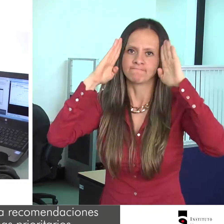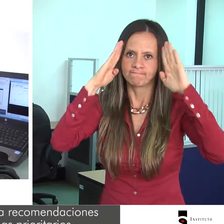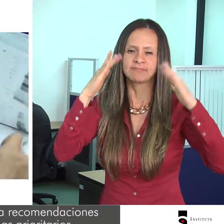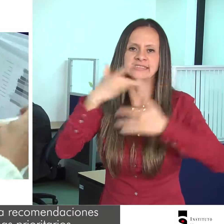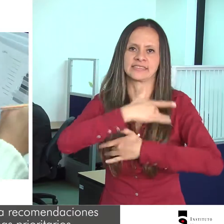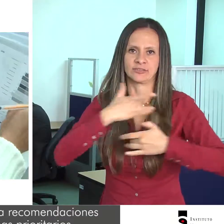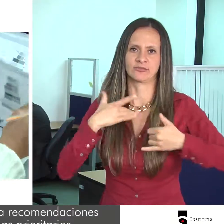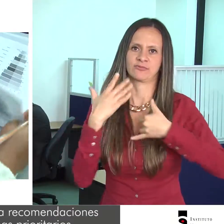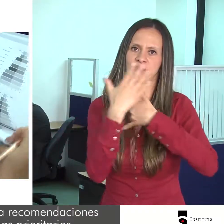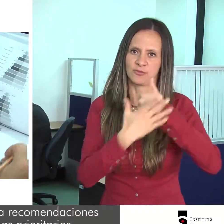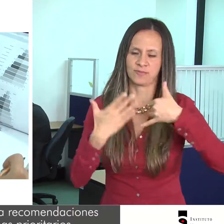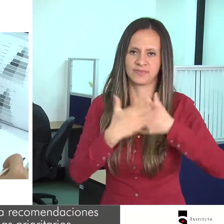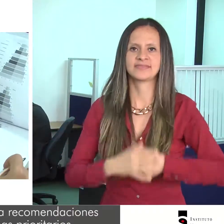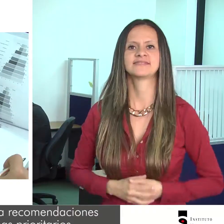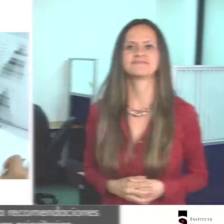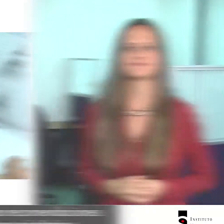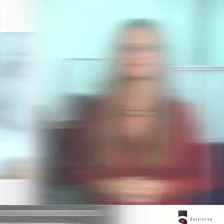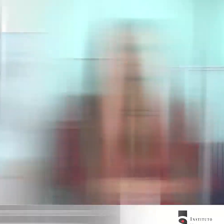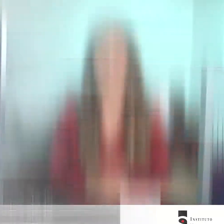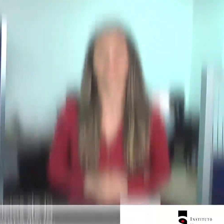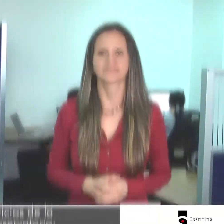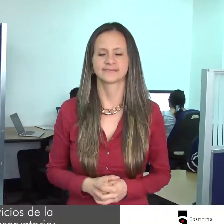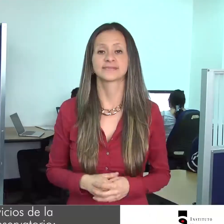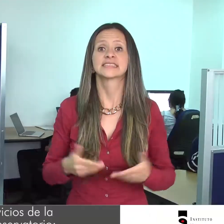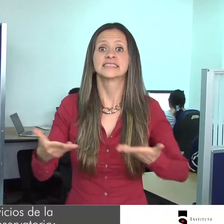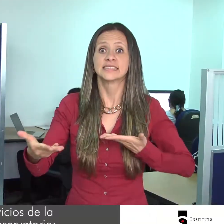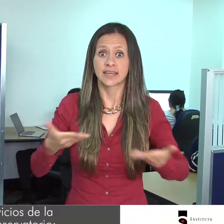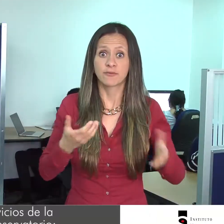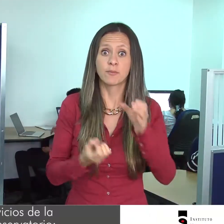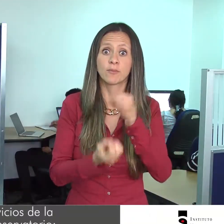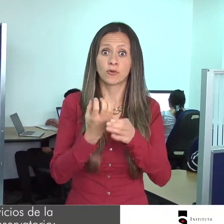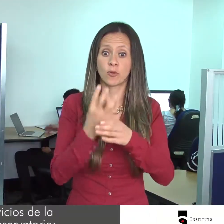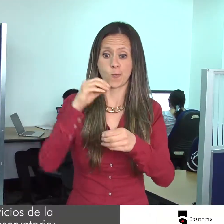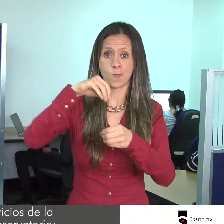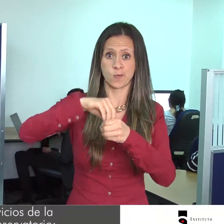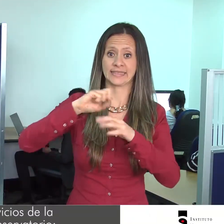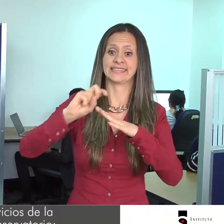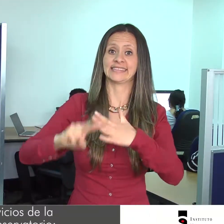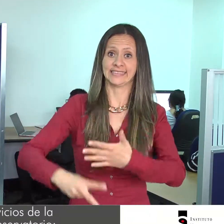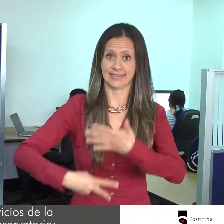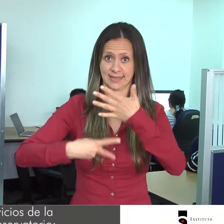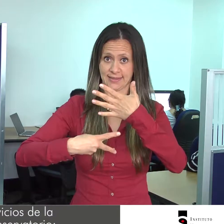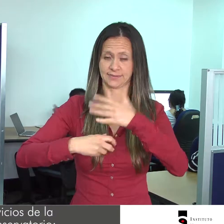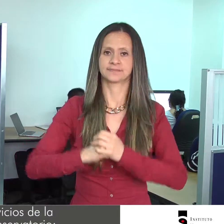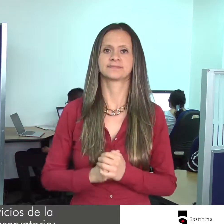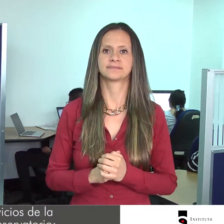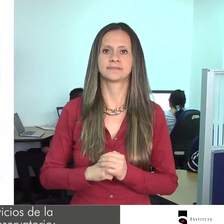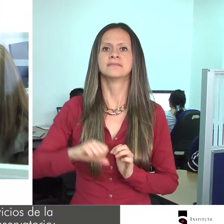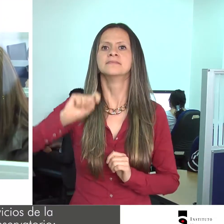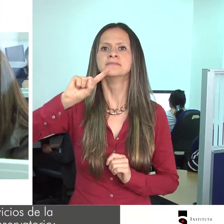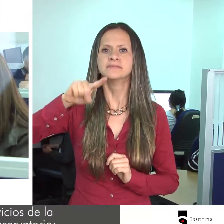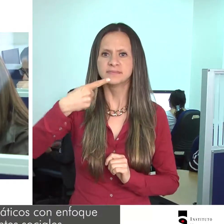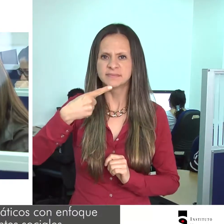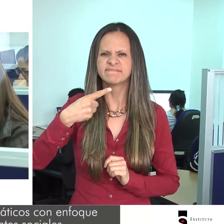torno a problemas prioritarios Productos y servicios de la dirección de observatorio Primero,